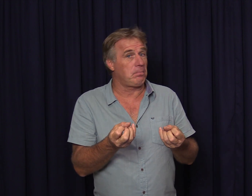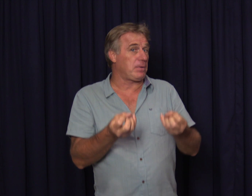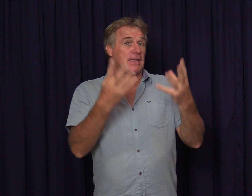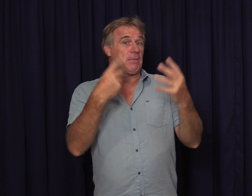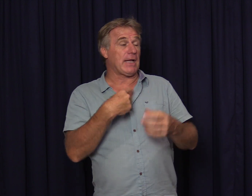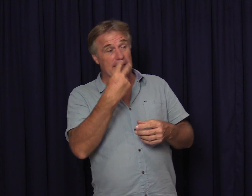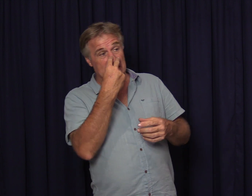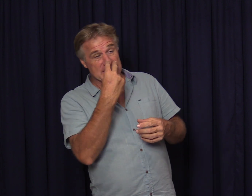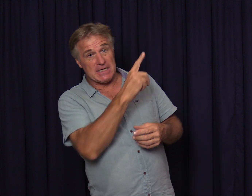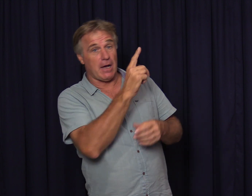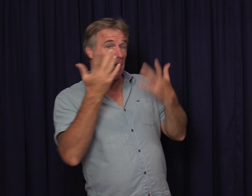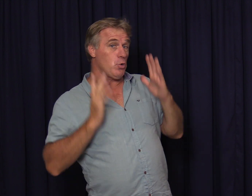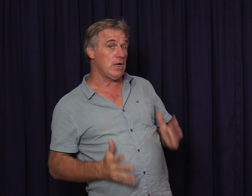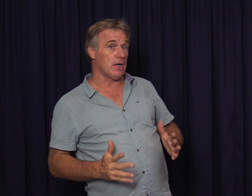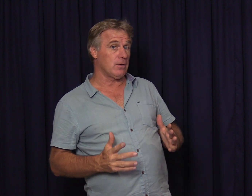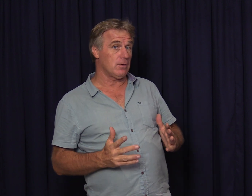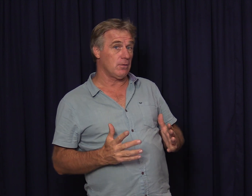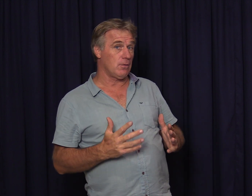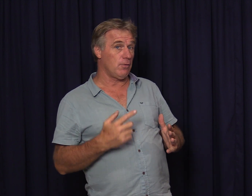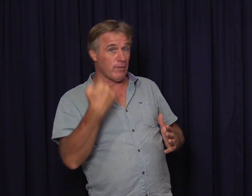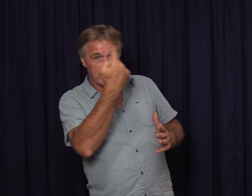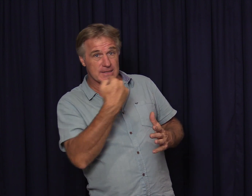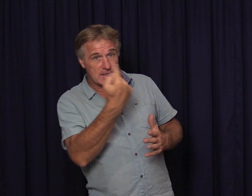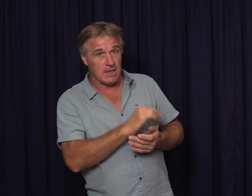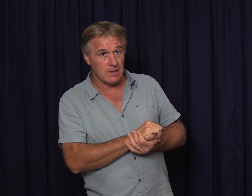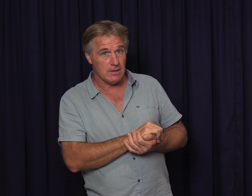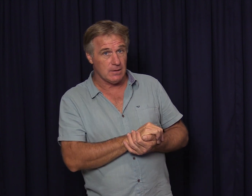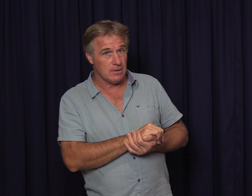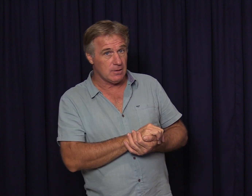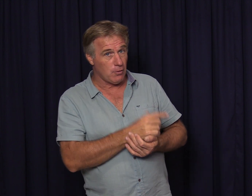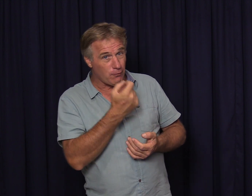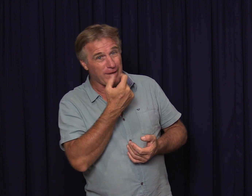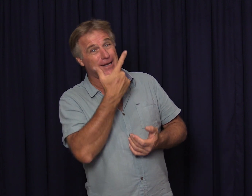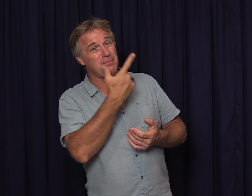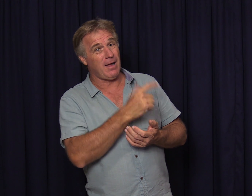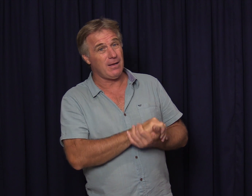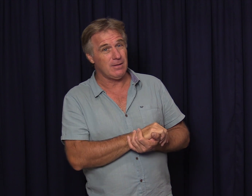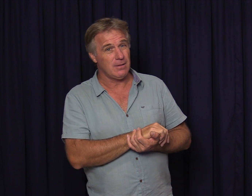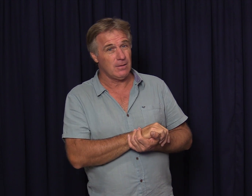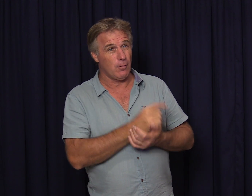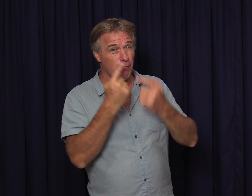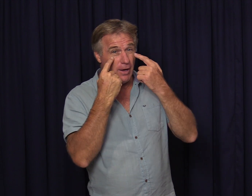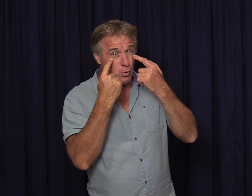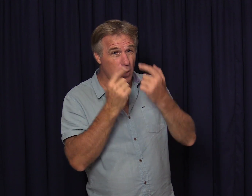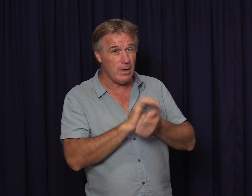partijmal kan ek net sien haar houding of haar gezicht of haar glimlach of haar oe